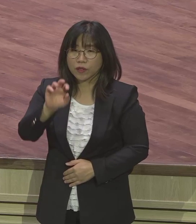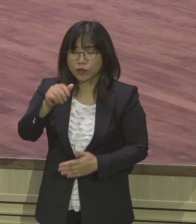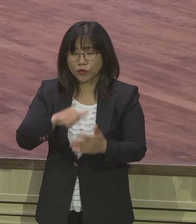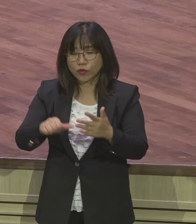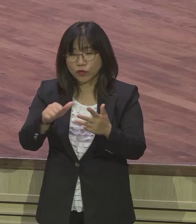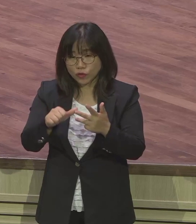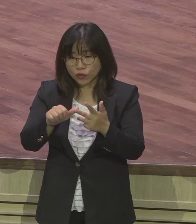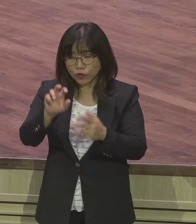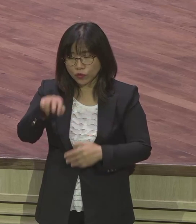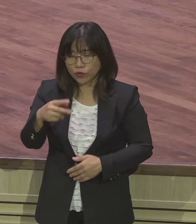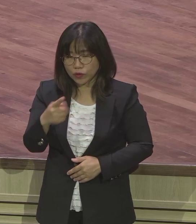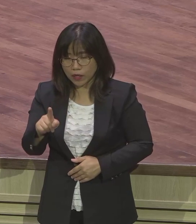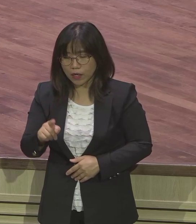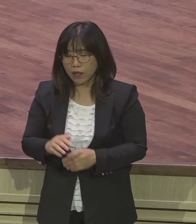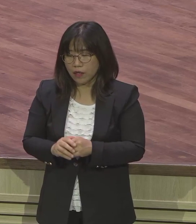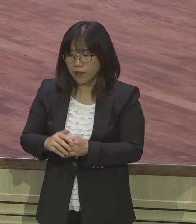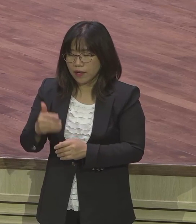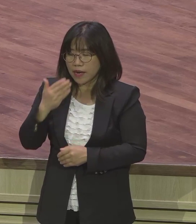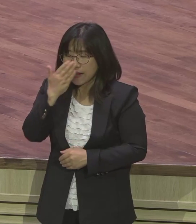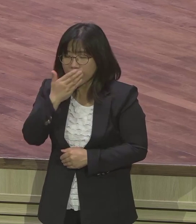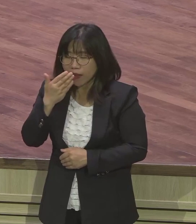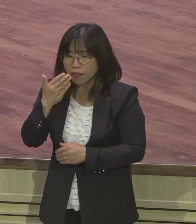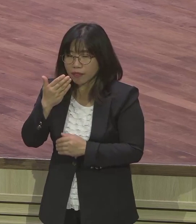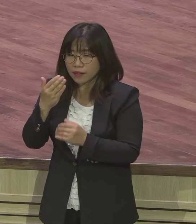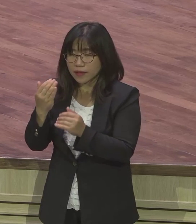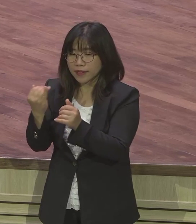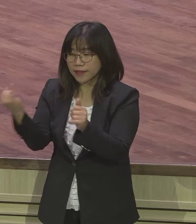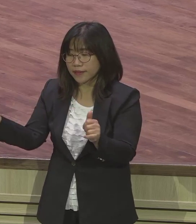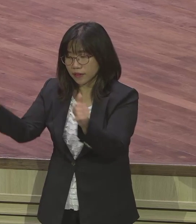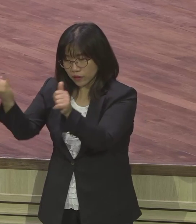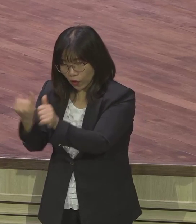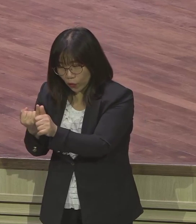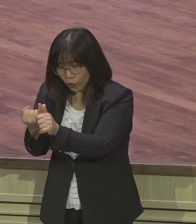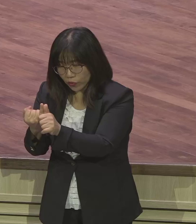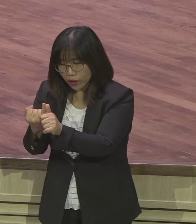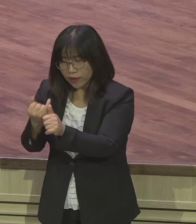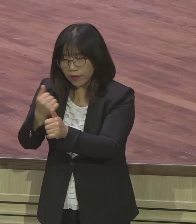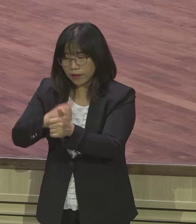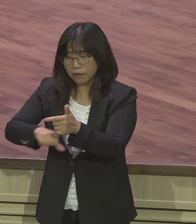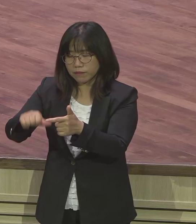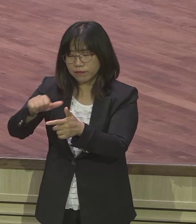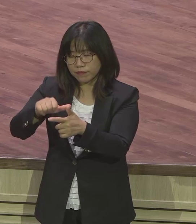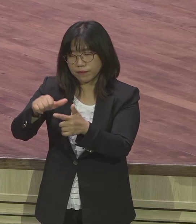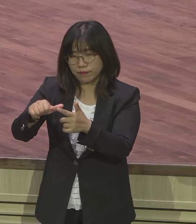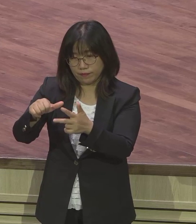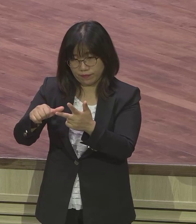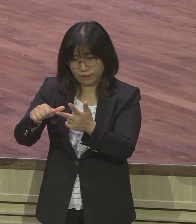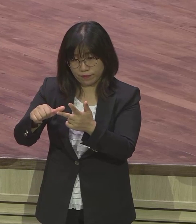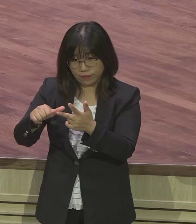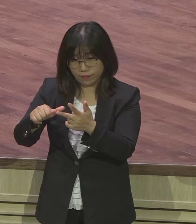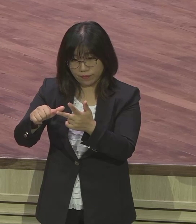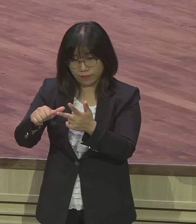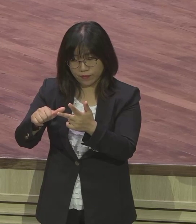수아의 딸과 결혼하여 새 아들을 낳는 장면이 쭉 나오는데 완전히 이방 문화에